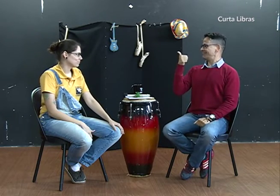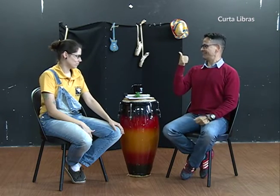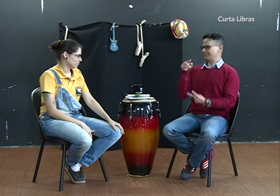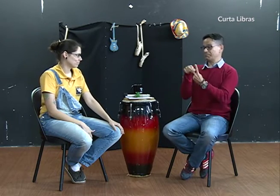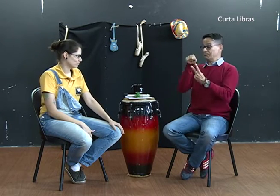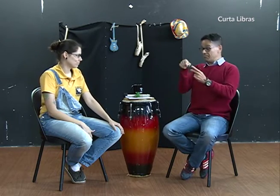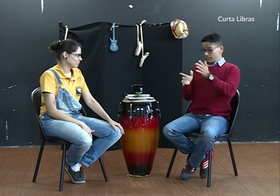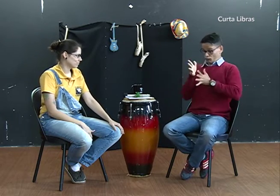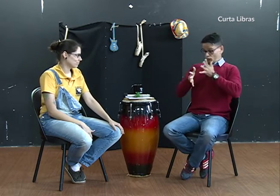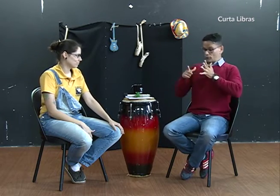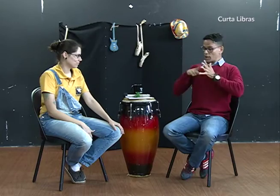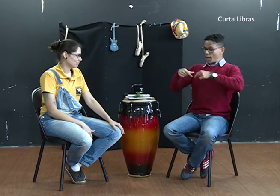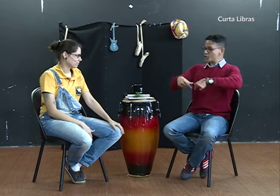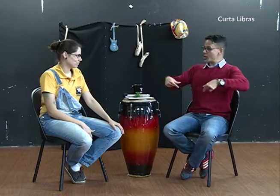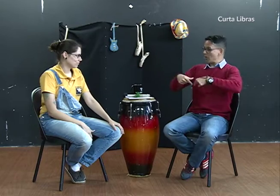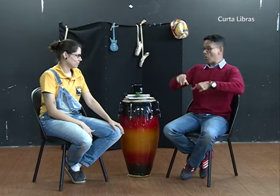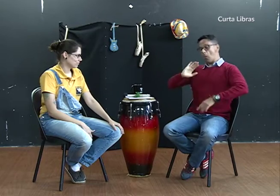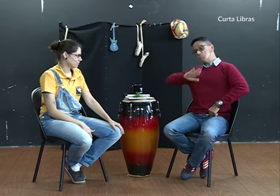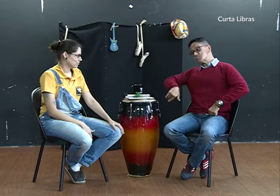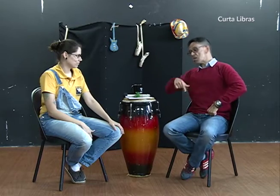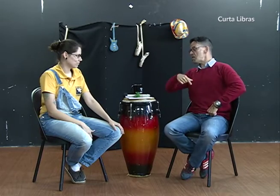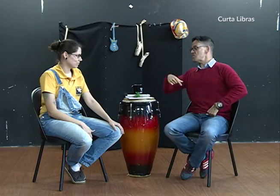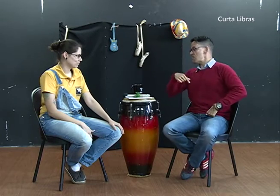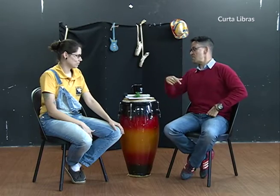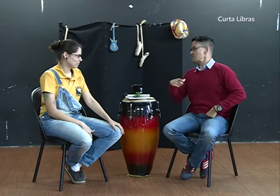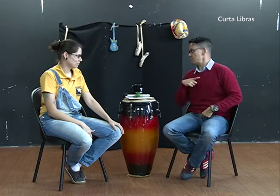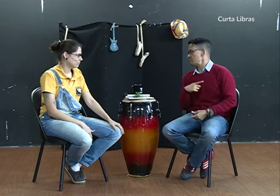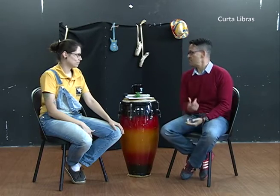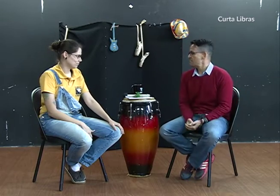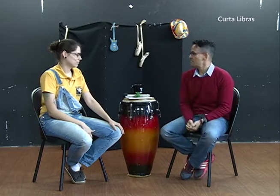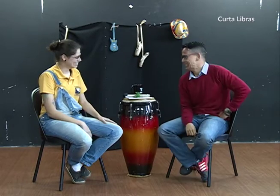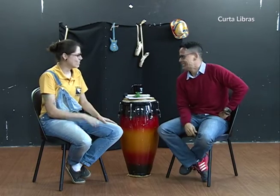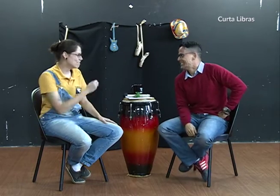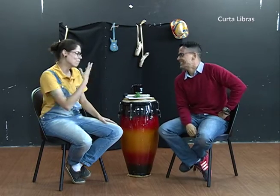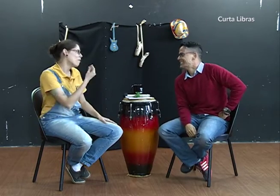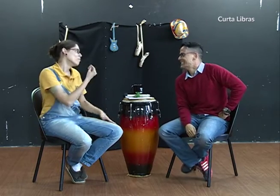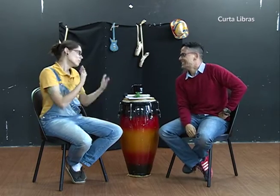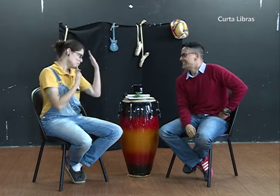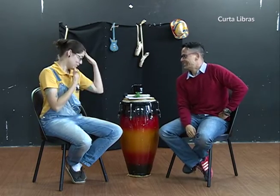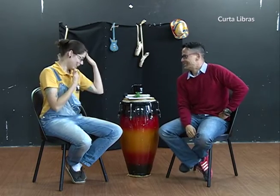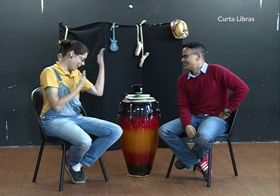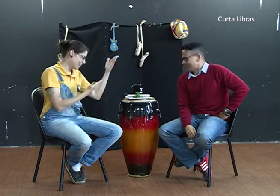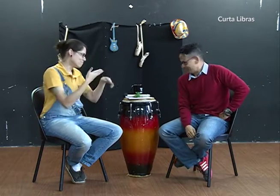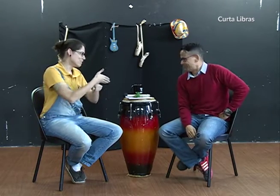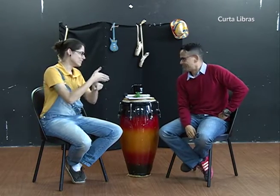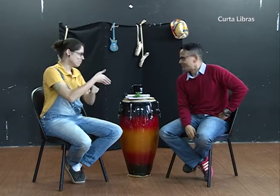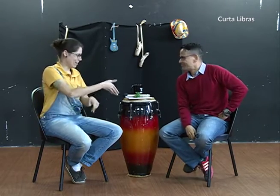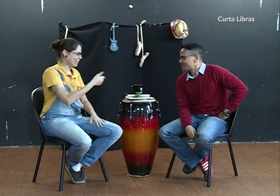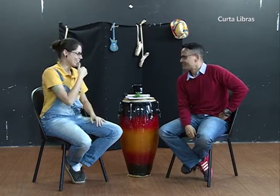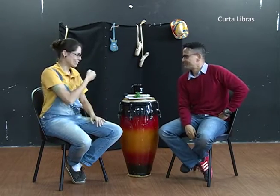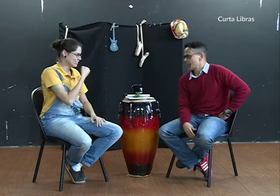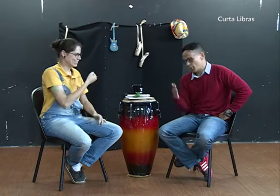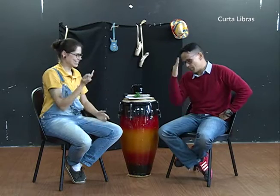que é muito mais viável. Podemos pensar se utilizarmos ou não legendas nesse material. Bom, muito obrigada pela entrevista.